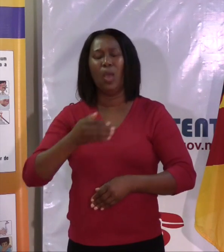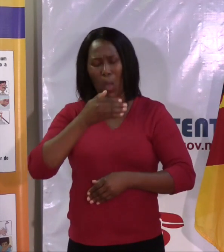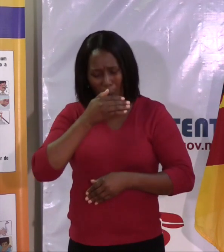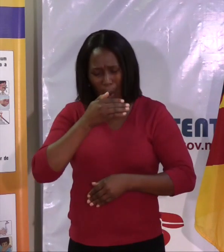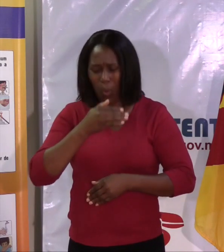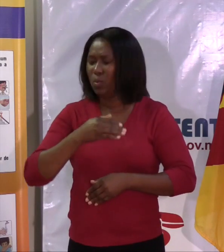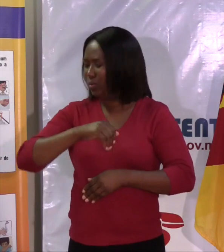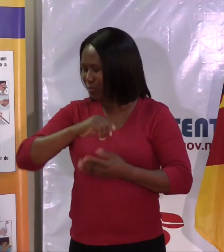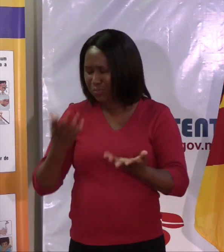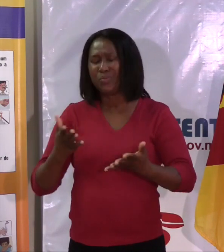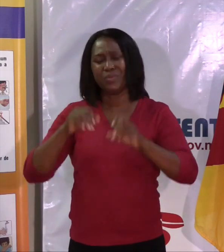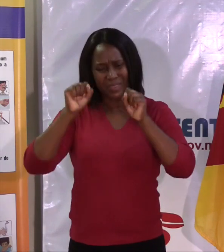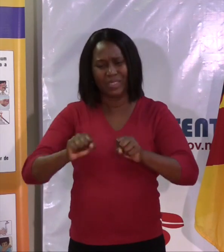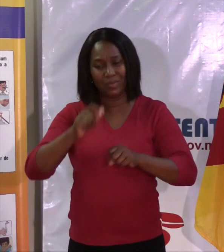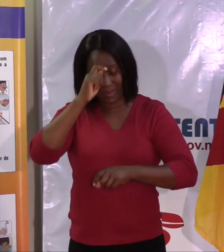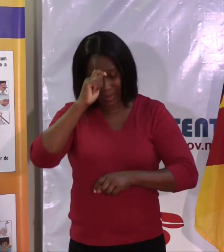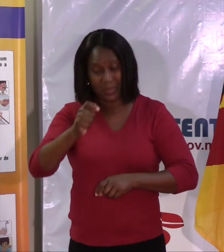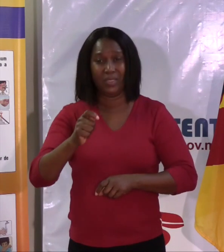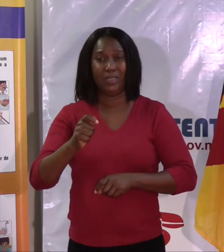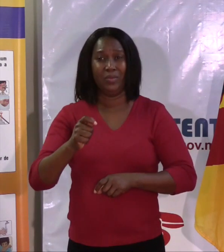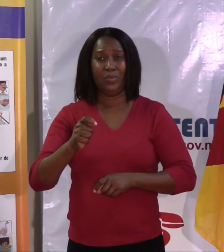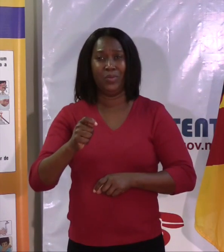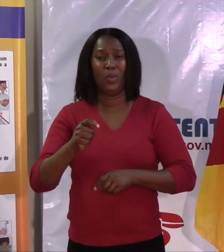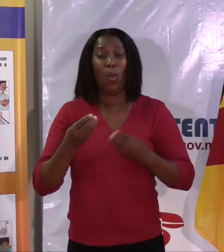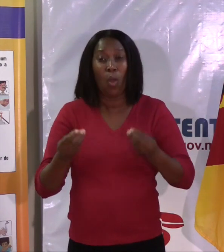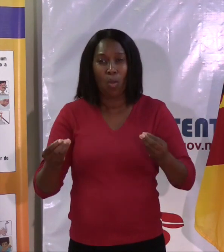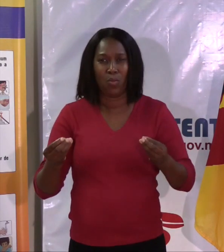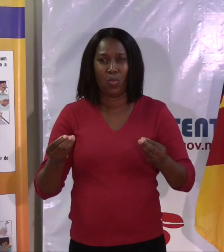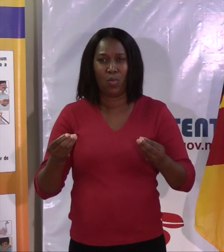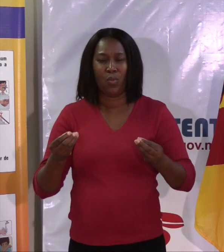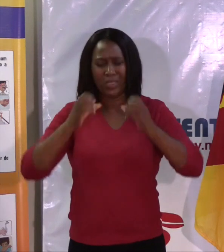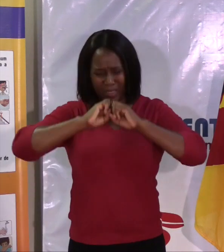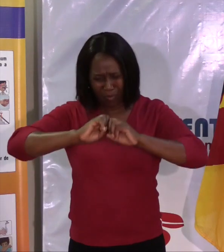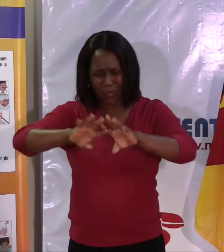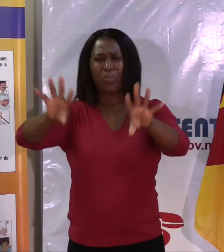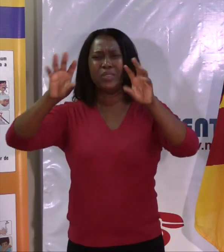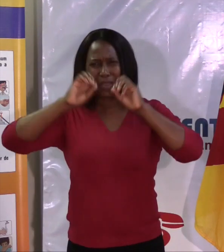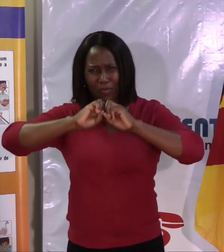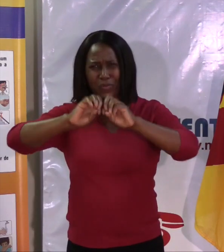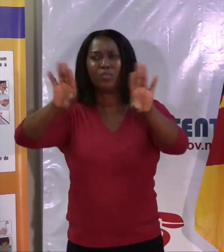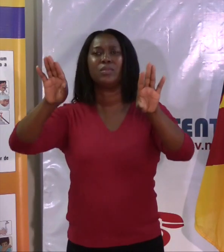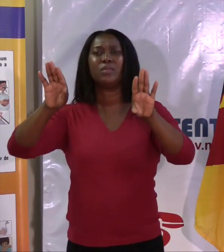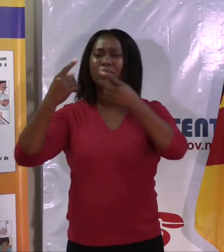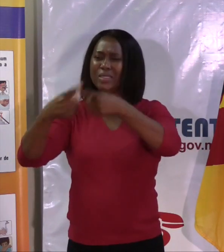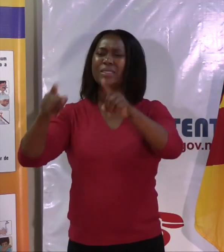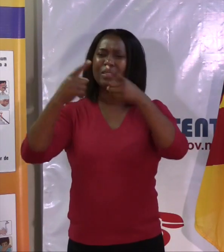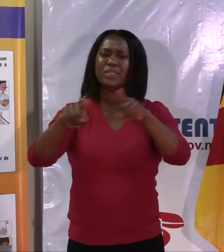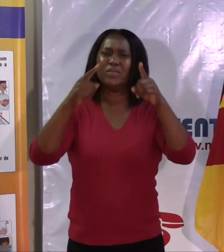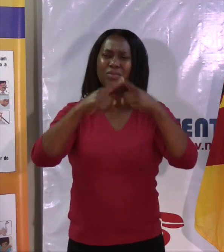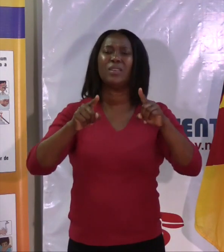cumprir a etiqueta da tosse. Esta informação tem que chegar lá. Nós, nas diversas línguas que nós temos, temos que conseguir